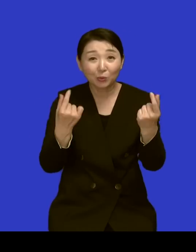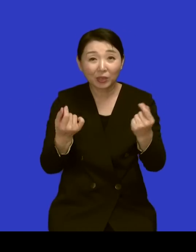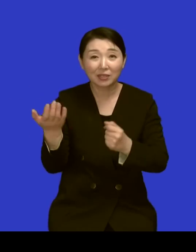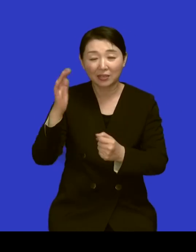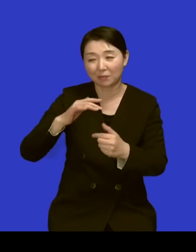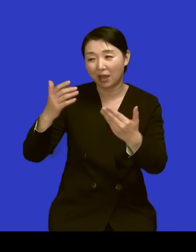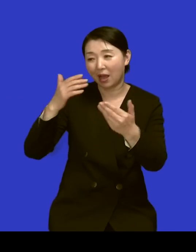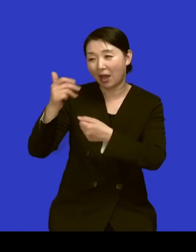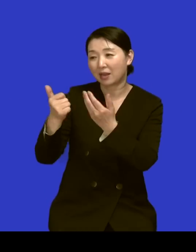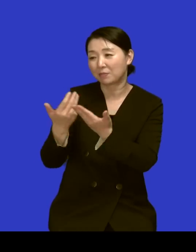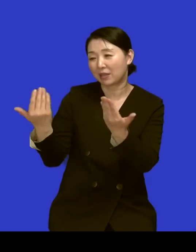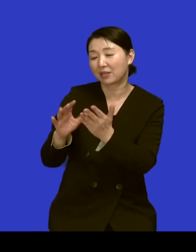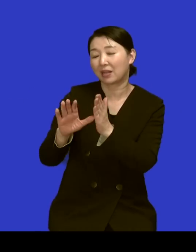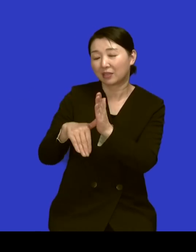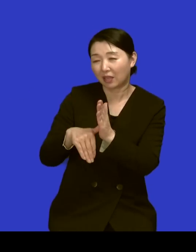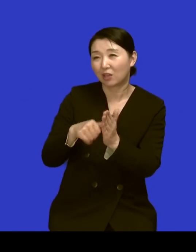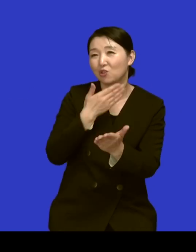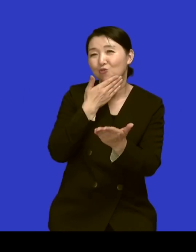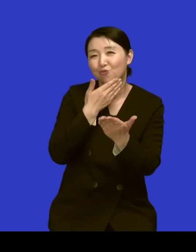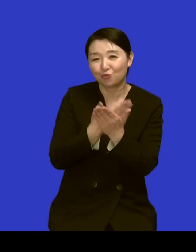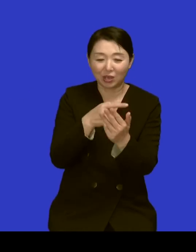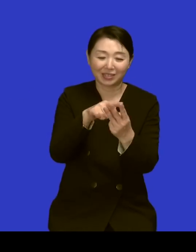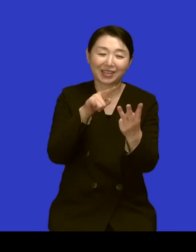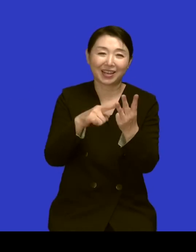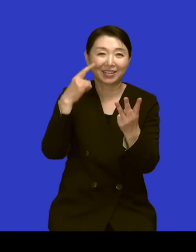일을 할 때도 진짜 중요한 세 가지라는 생각이 들었어요 네 네